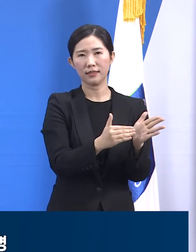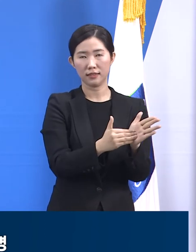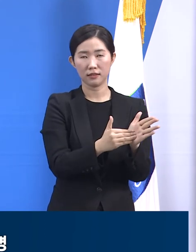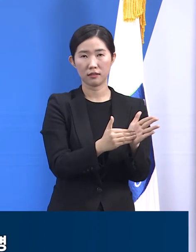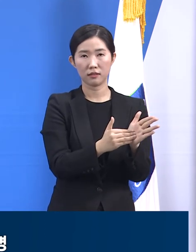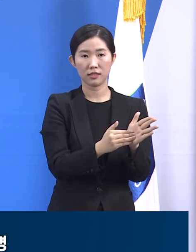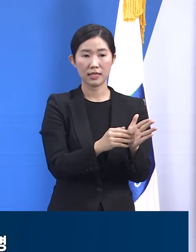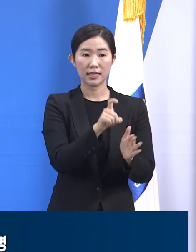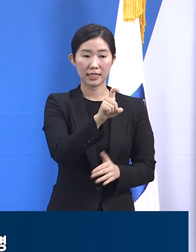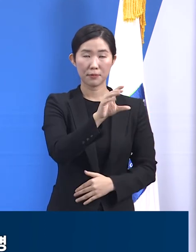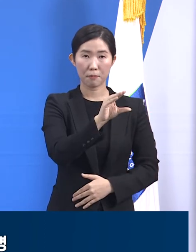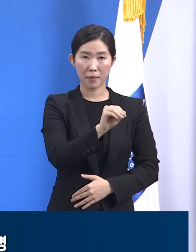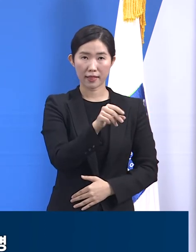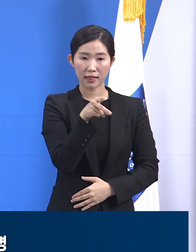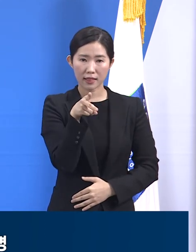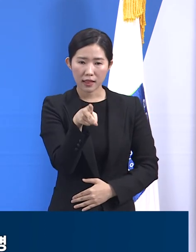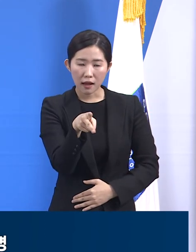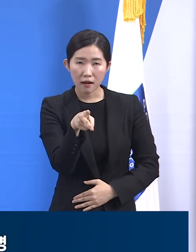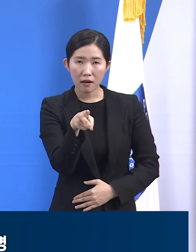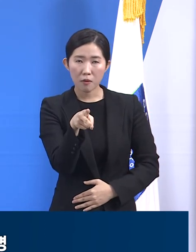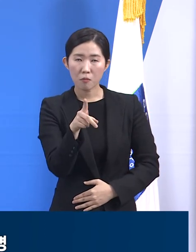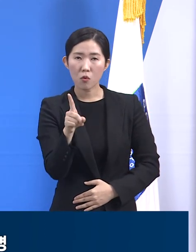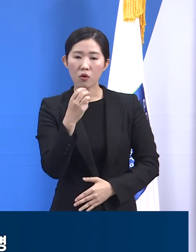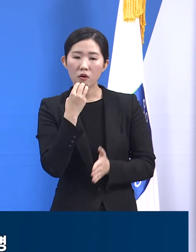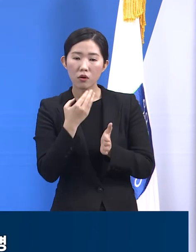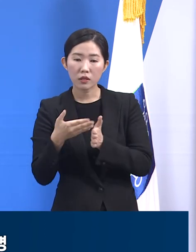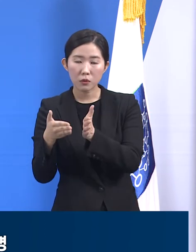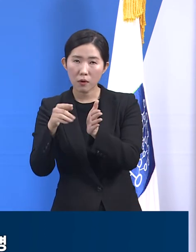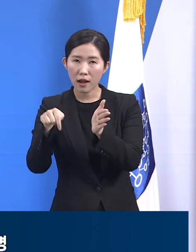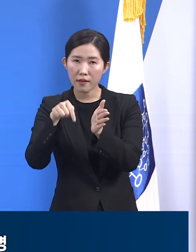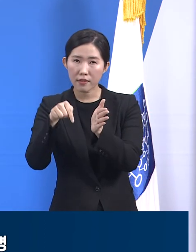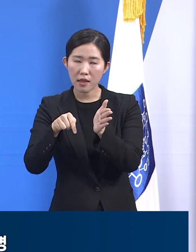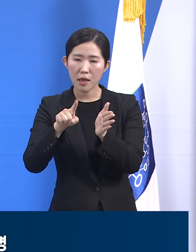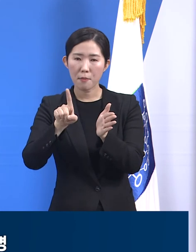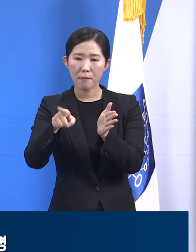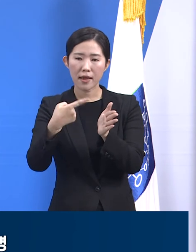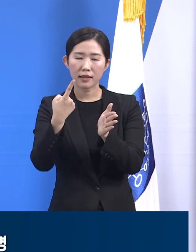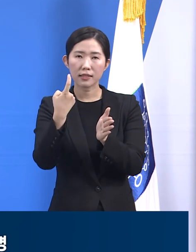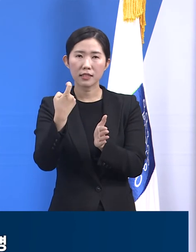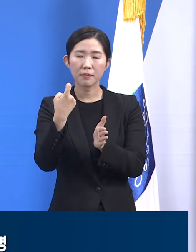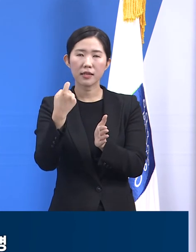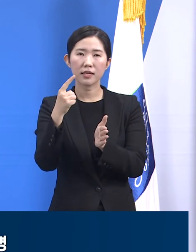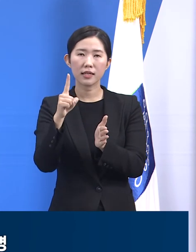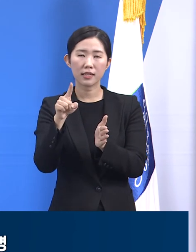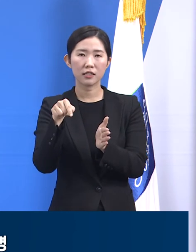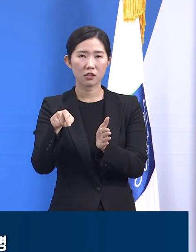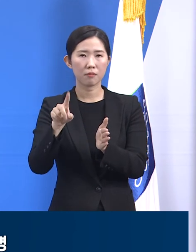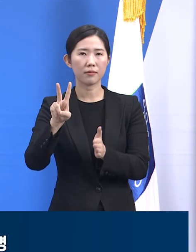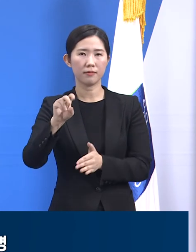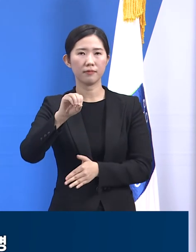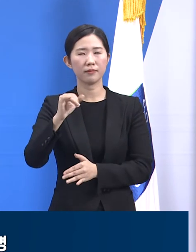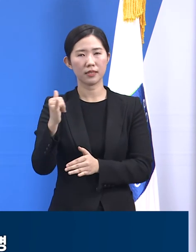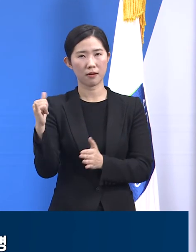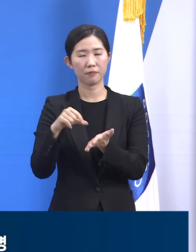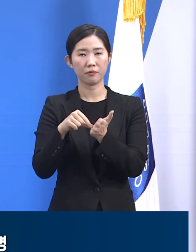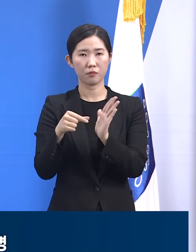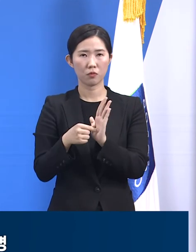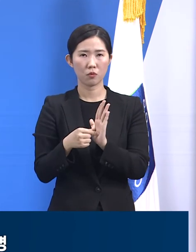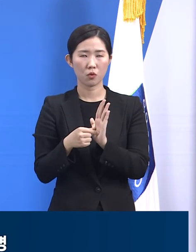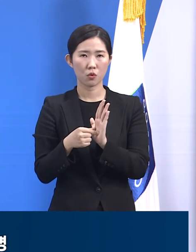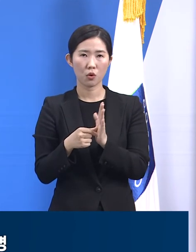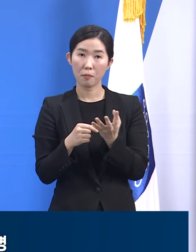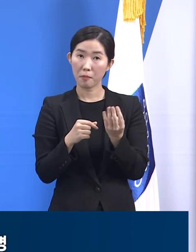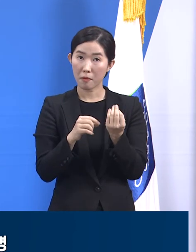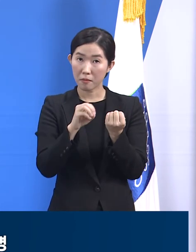10만 명당 확진자 수로 환산하면 경기도 전체에서 111.2명입니다. 이는 100분율로